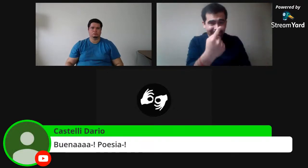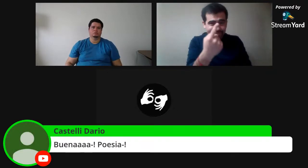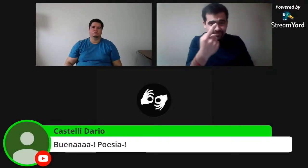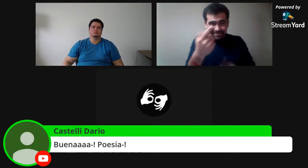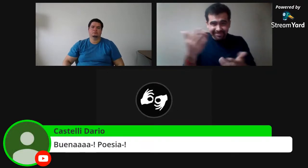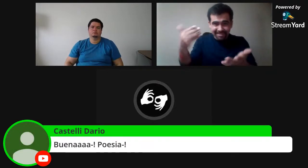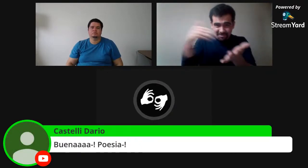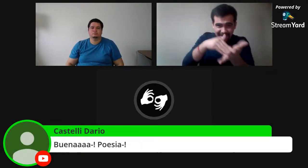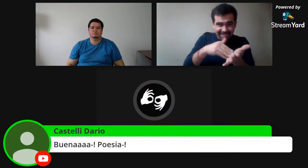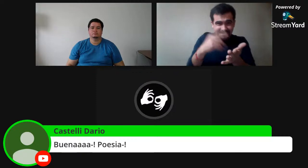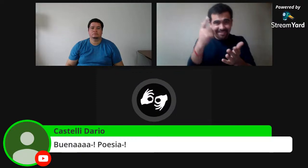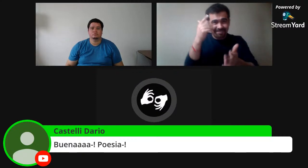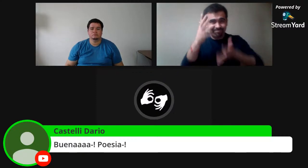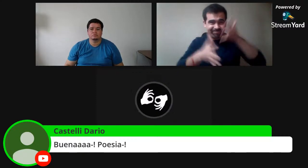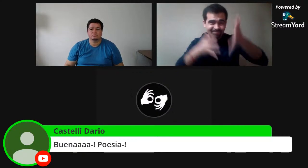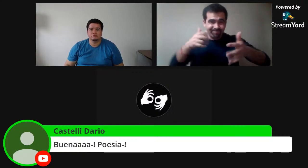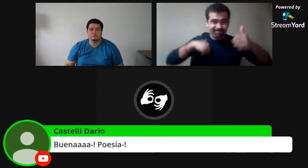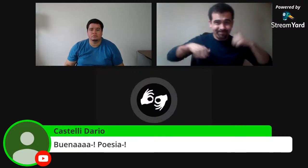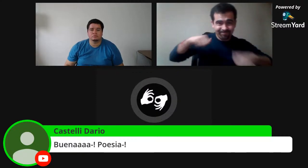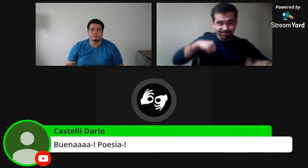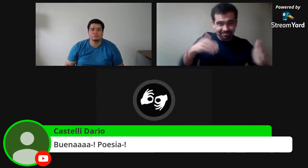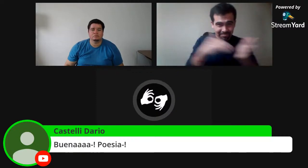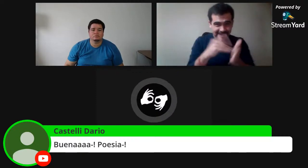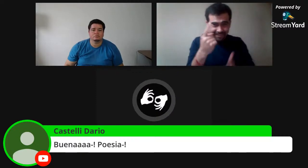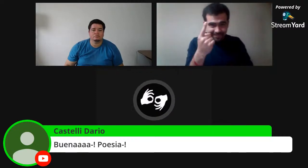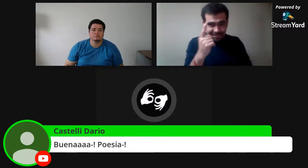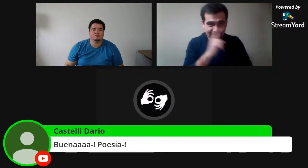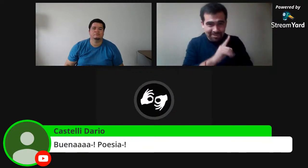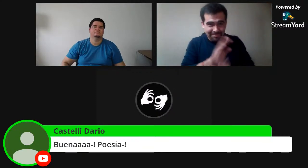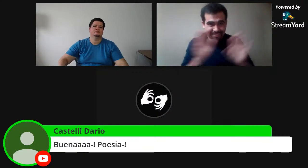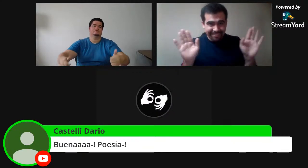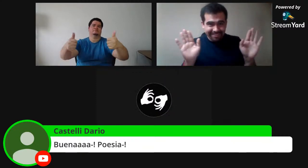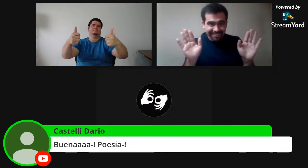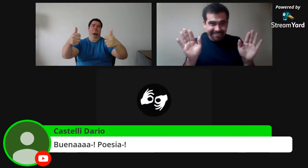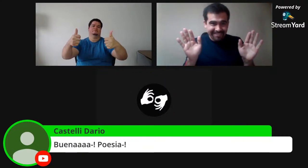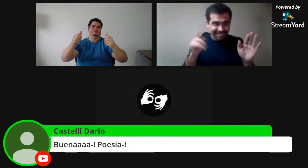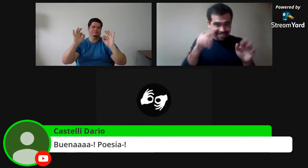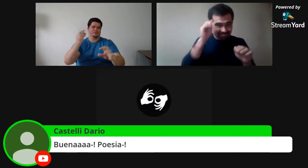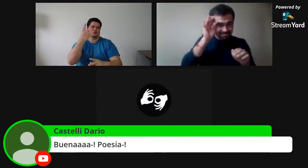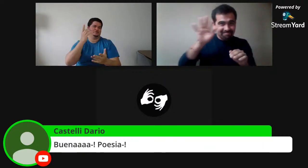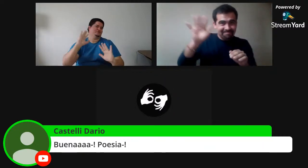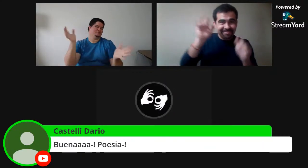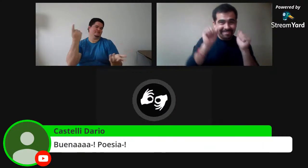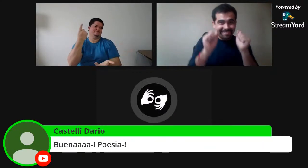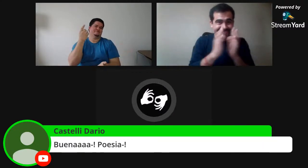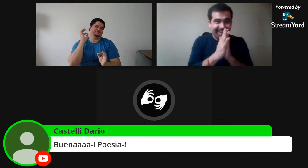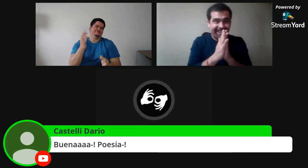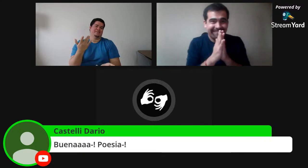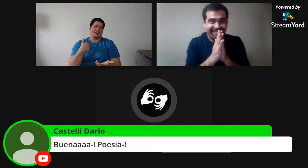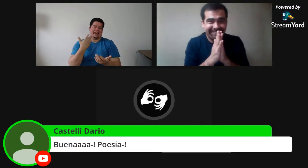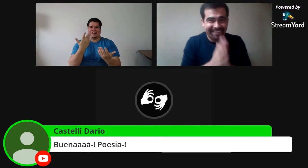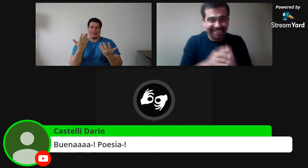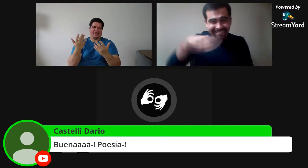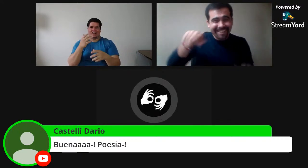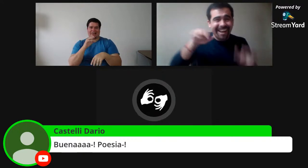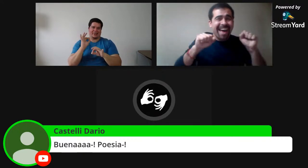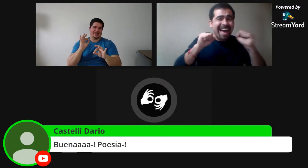Así que ustedes también, si a lo mejor quieren ahora hacer alguna pregunta, a lo mejor,